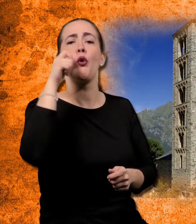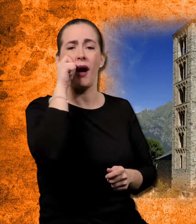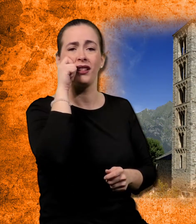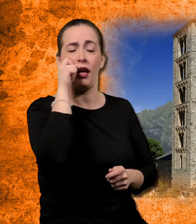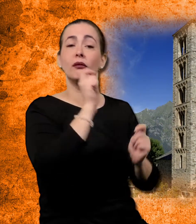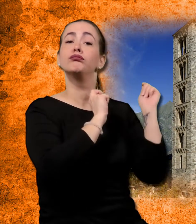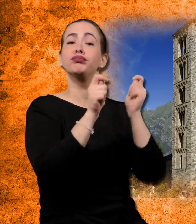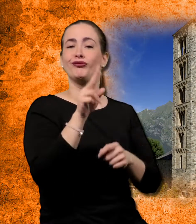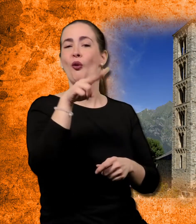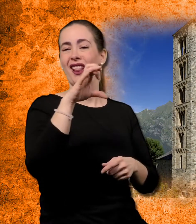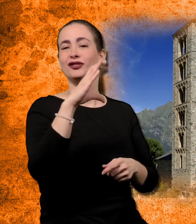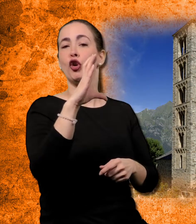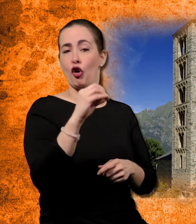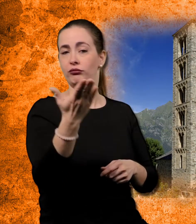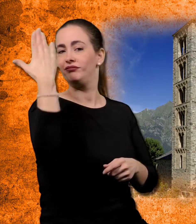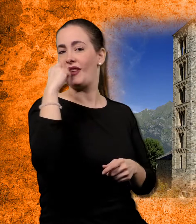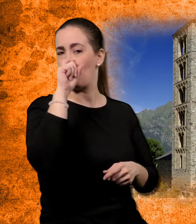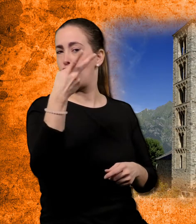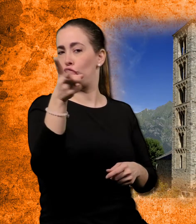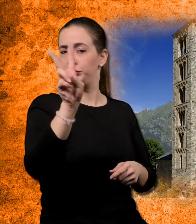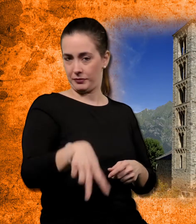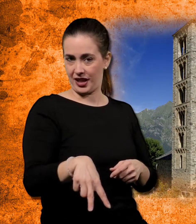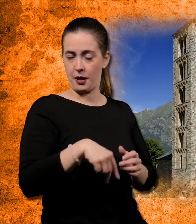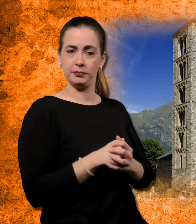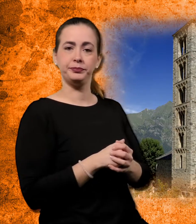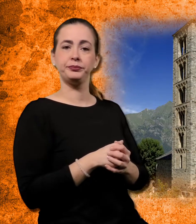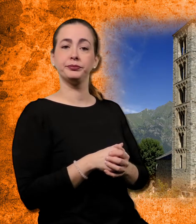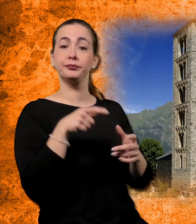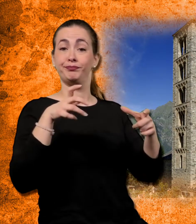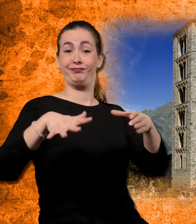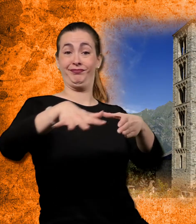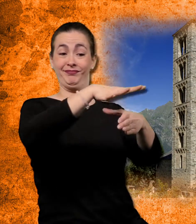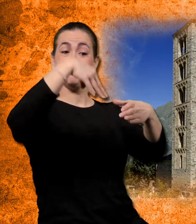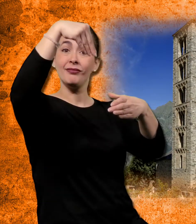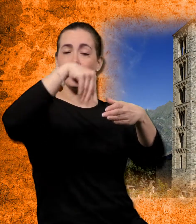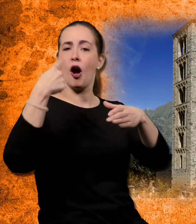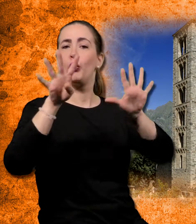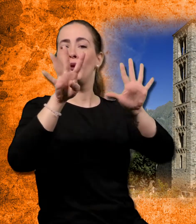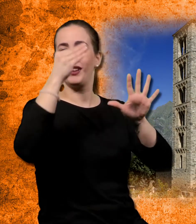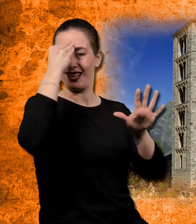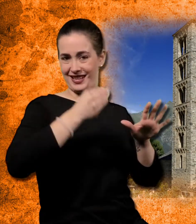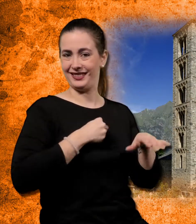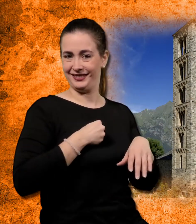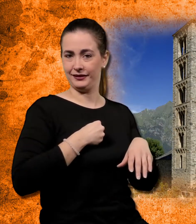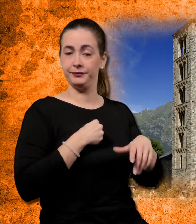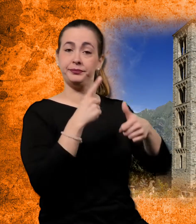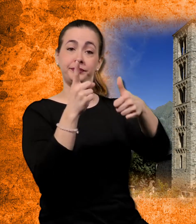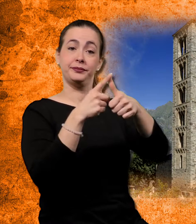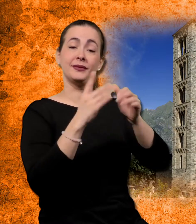Declarat Patrimoni de la Humanitat per l'UNESCO l'any 2000, el conjunt de la vall de Boí el conforma en Sant Climent i Santa Maria de